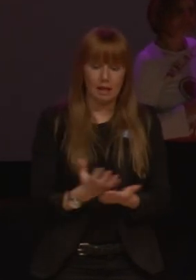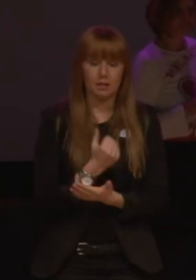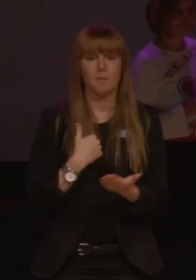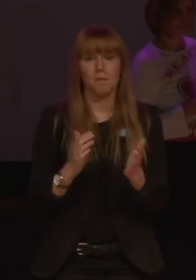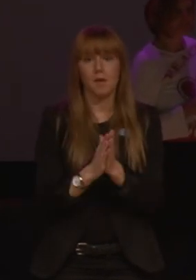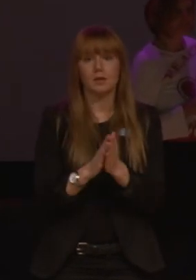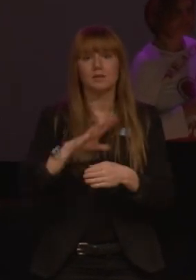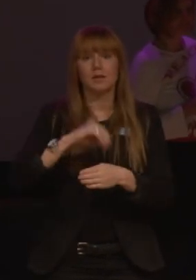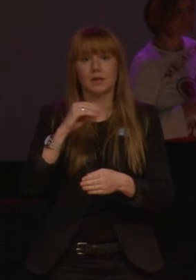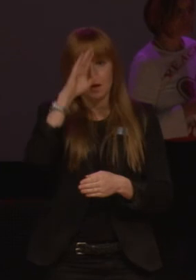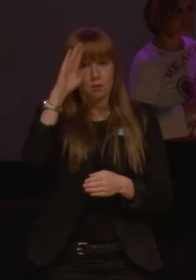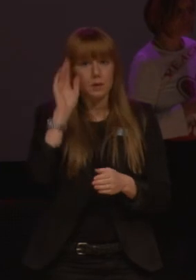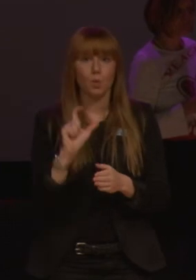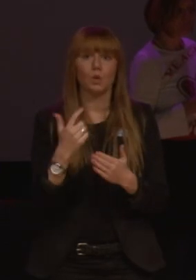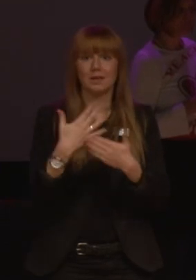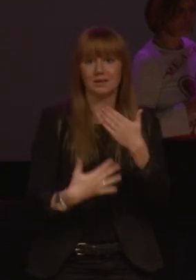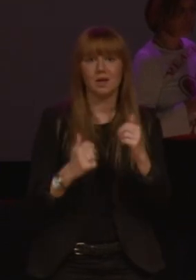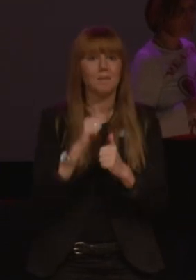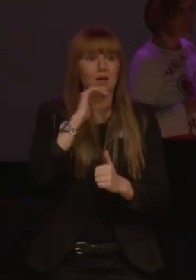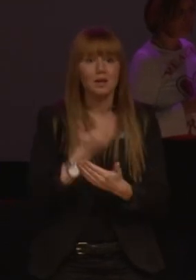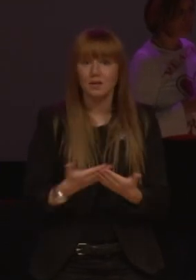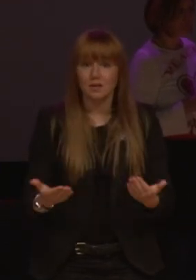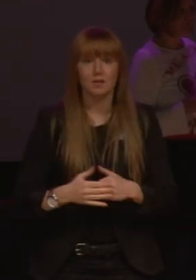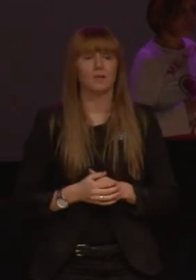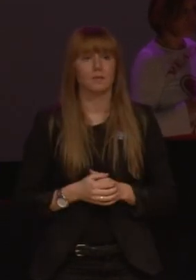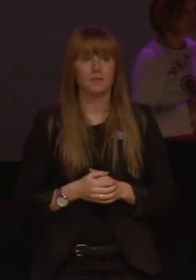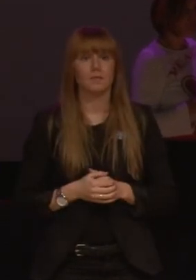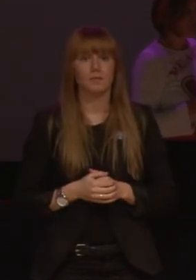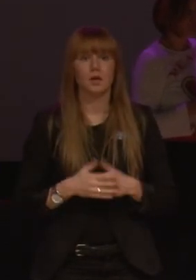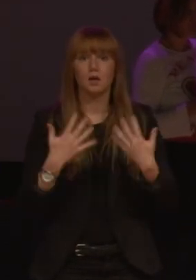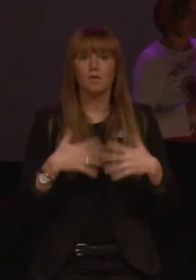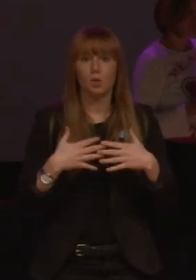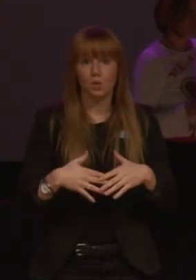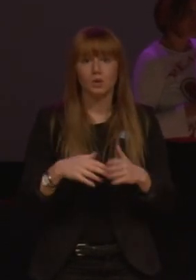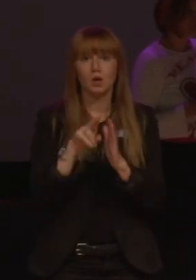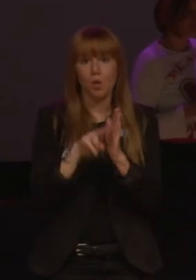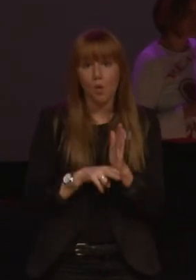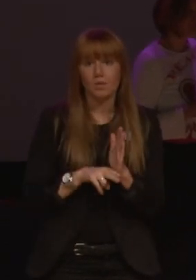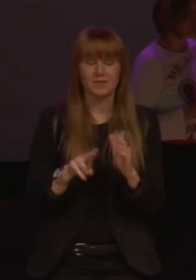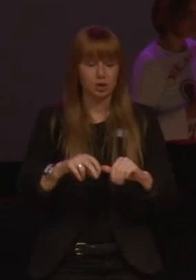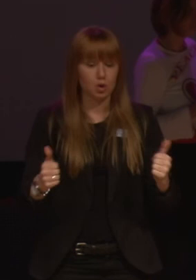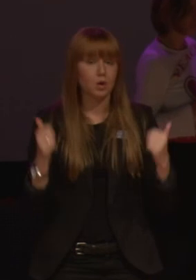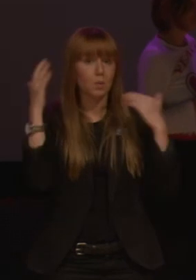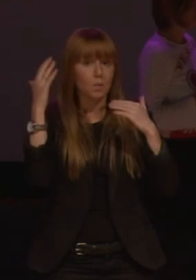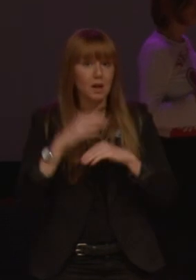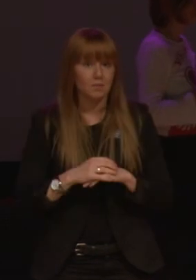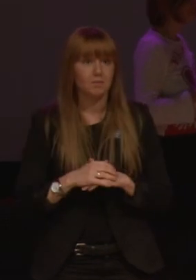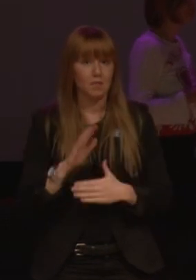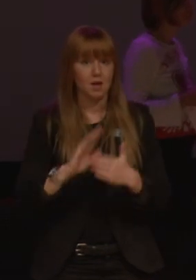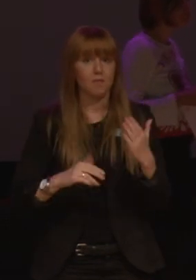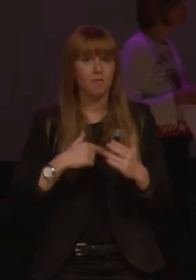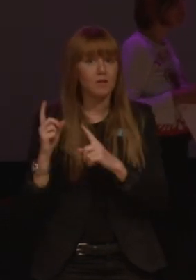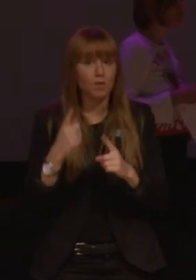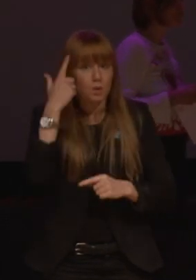Svenska Akademins ordlista, men det räcker inte. Funktionsnormen är ett större problem än vad folk tror,